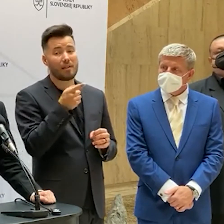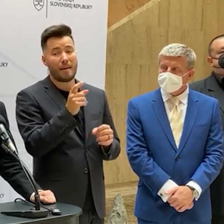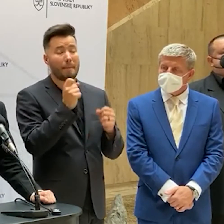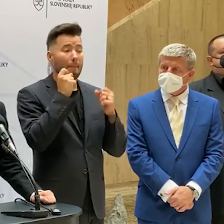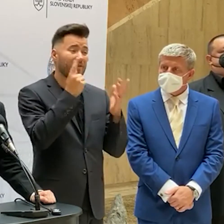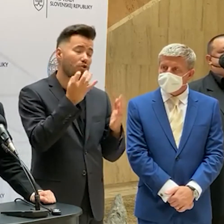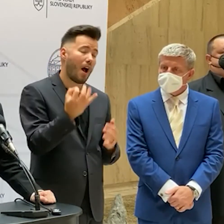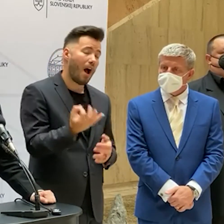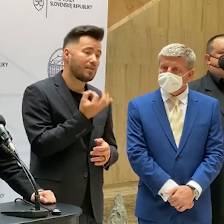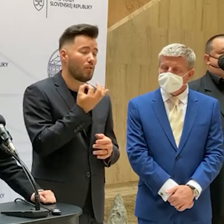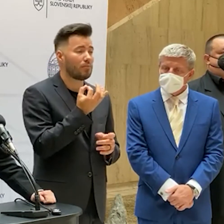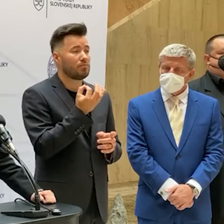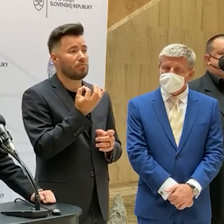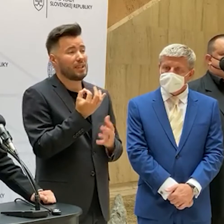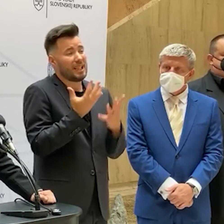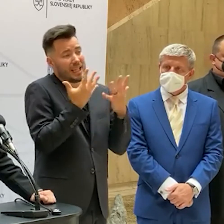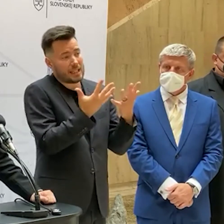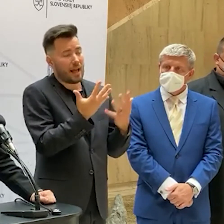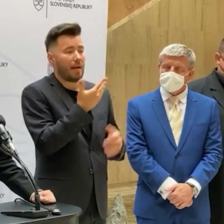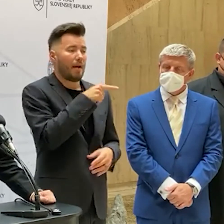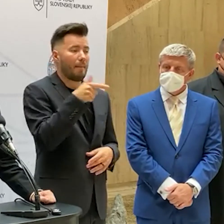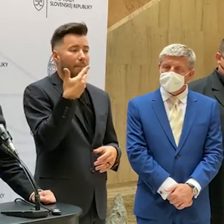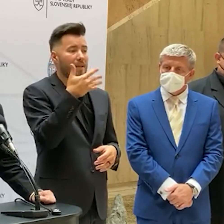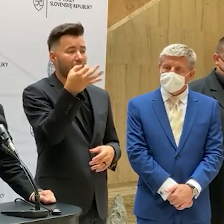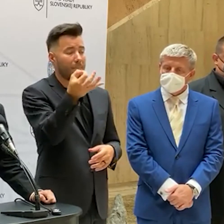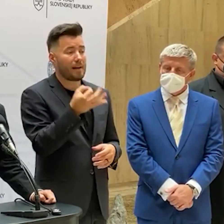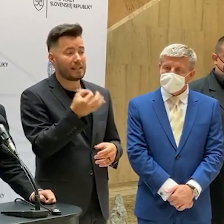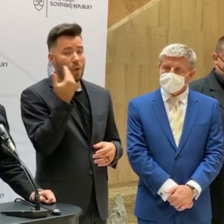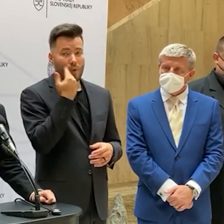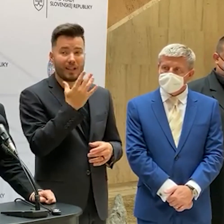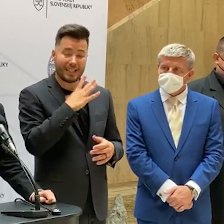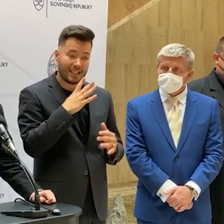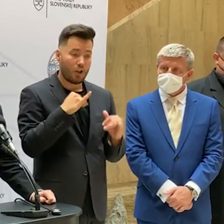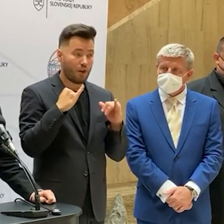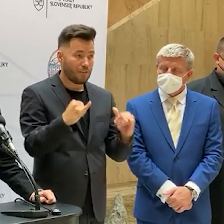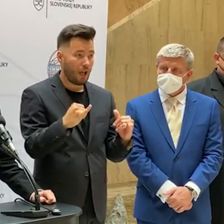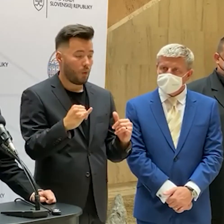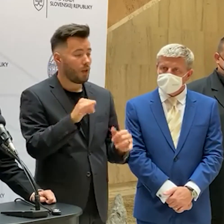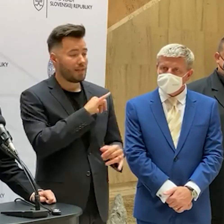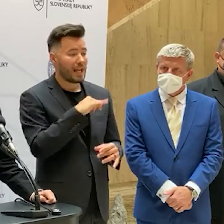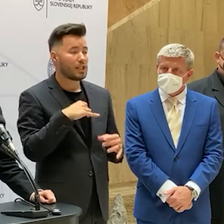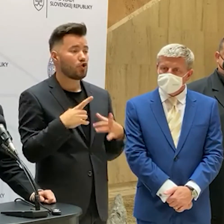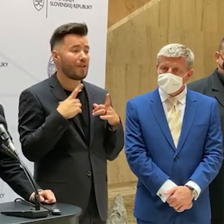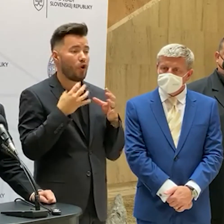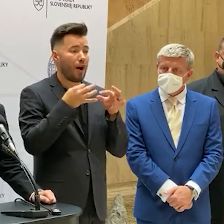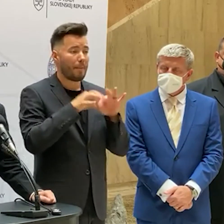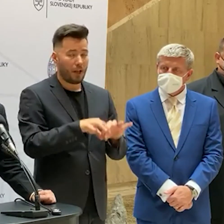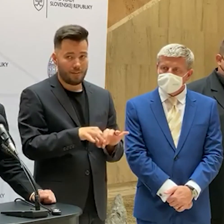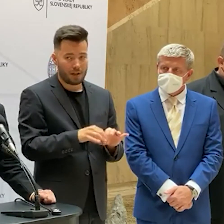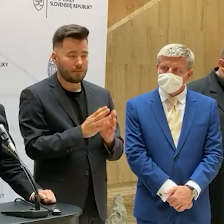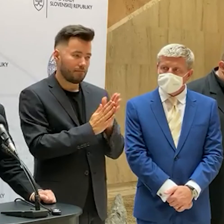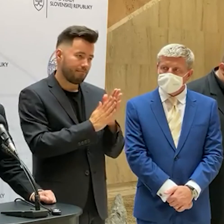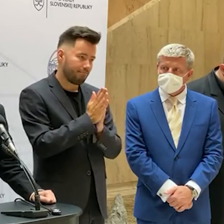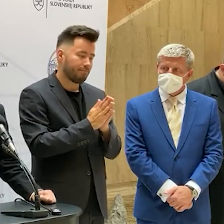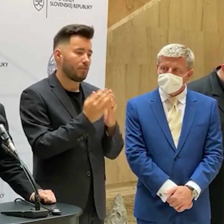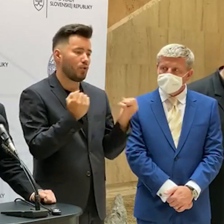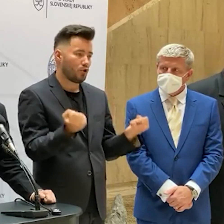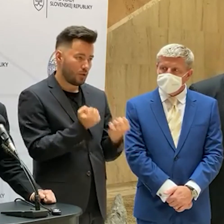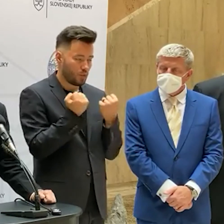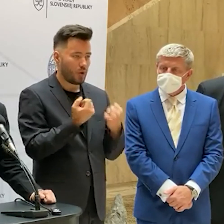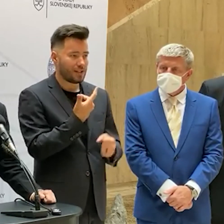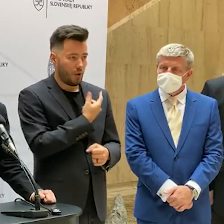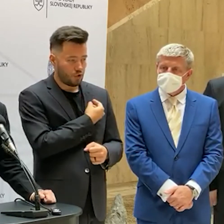percent, možno 10-15 percent občanov, ktorí chcú ísť na tú dovolenku a nechcú si komplikovať život, aby sa nechali či skôr zaočkovať,